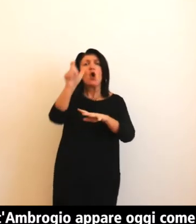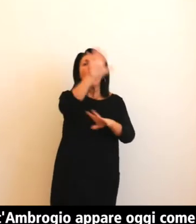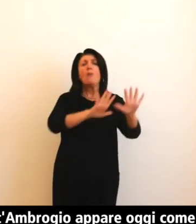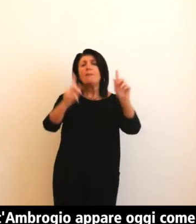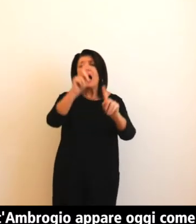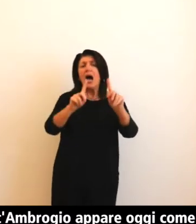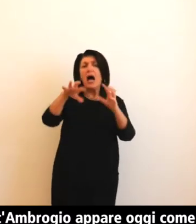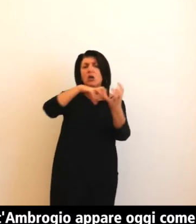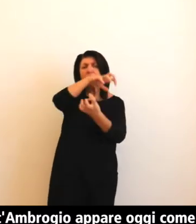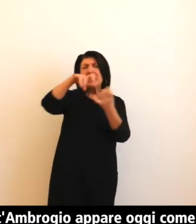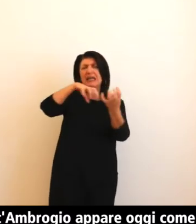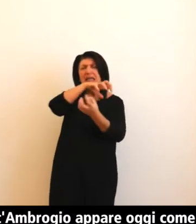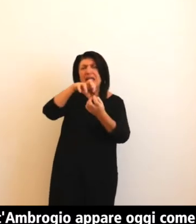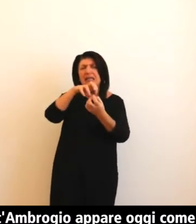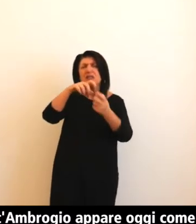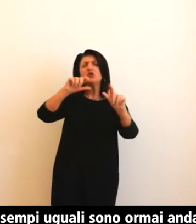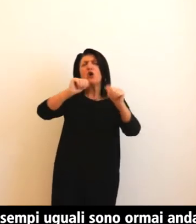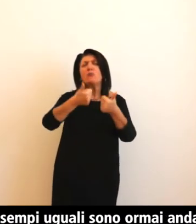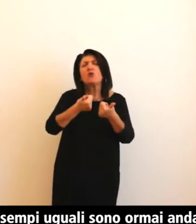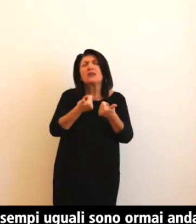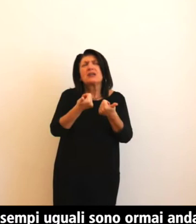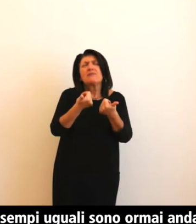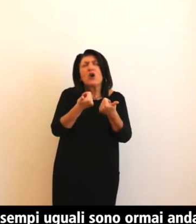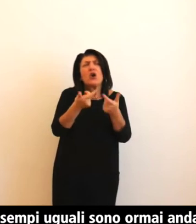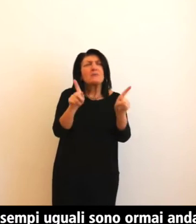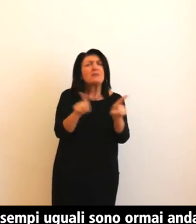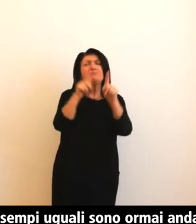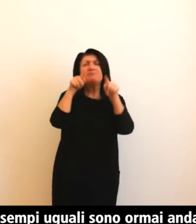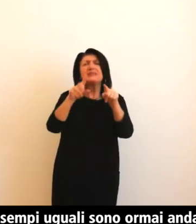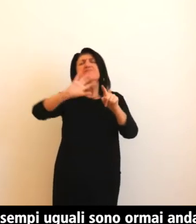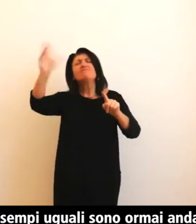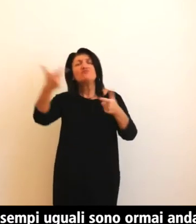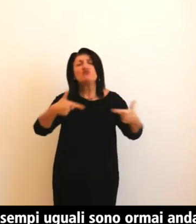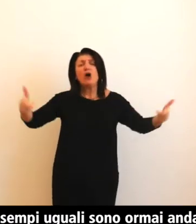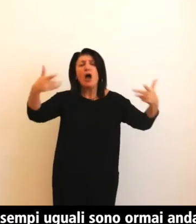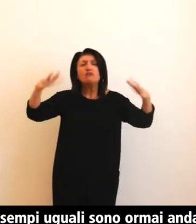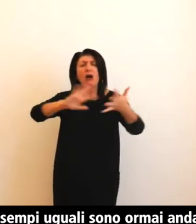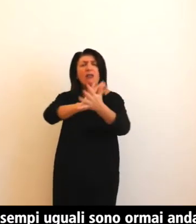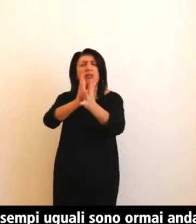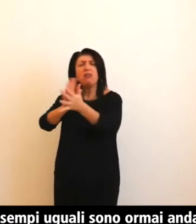poiché altri esempi uguali sono ormai andati distrutti o radicalmente trasformati.